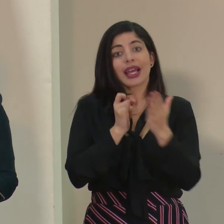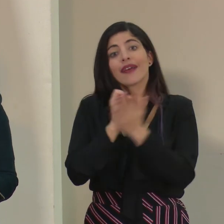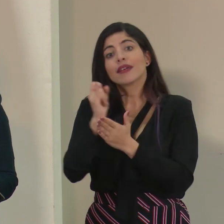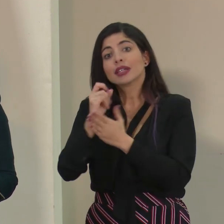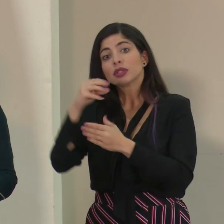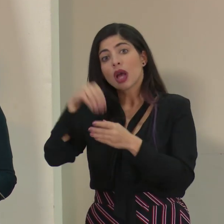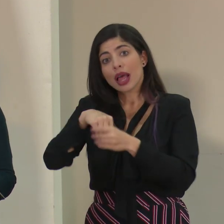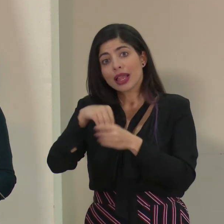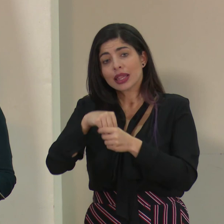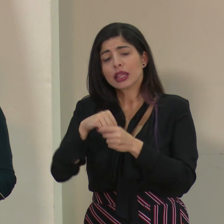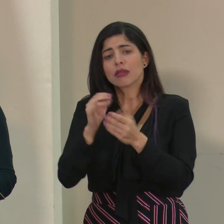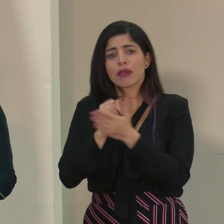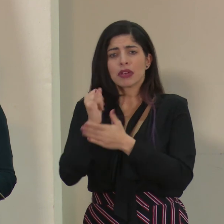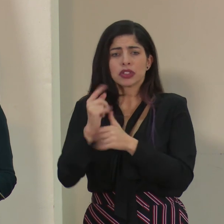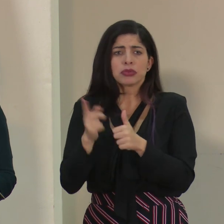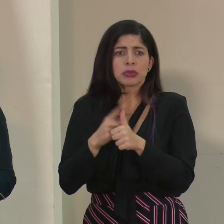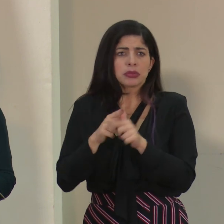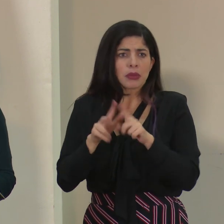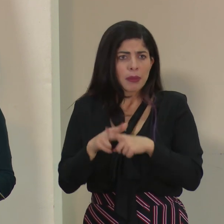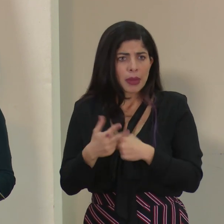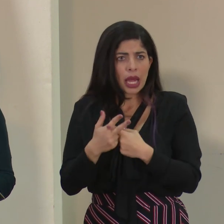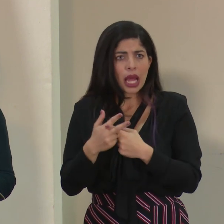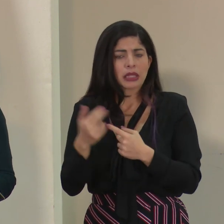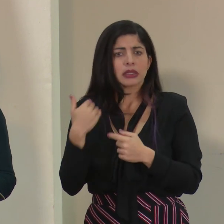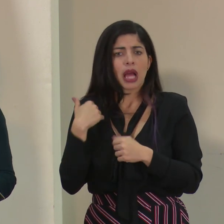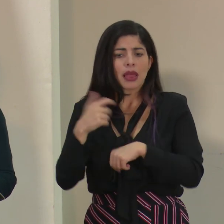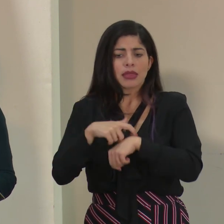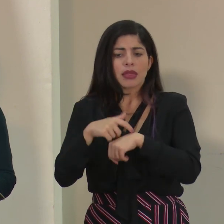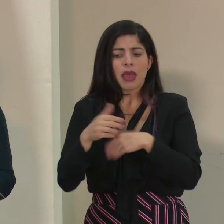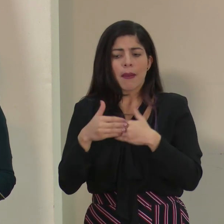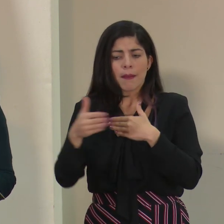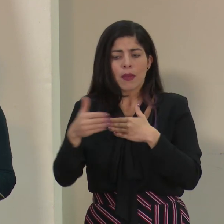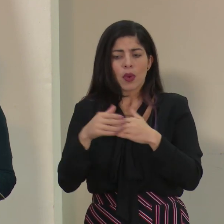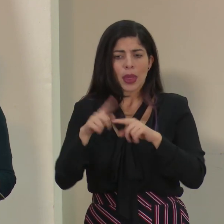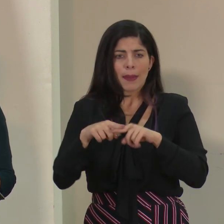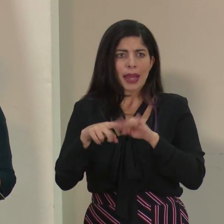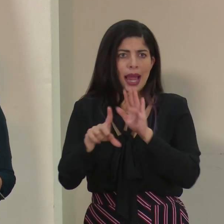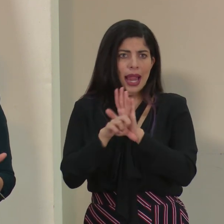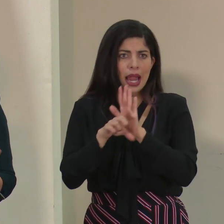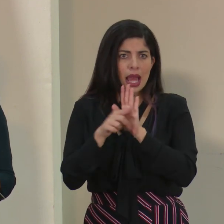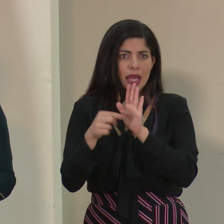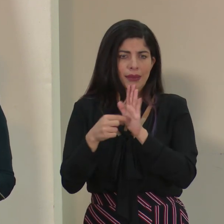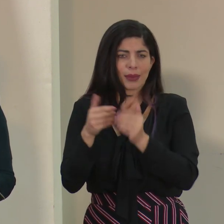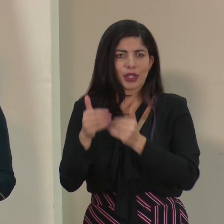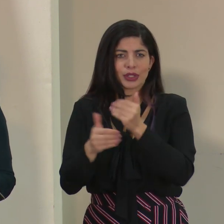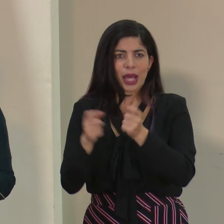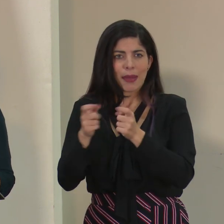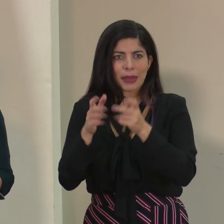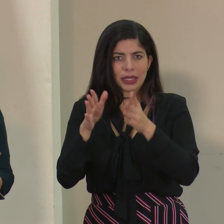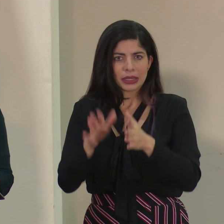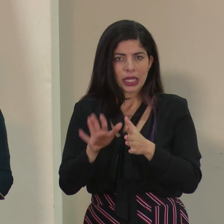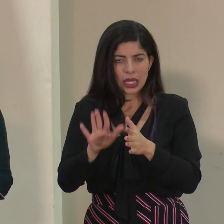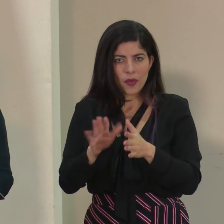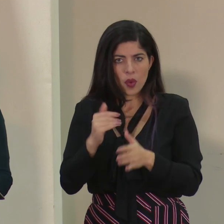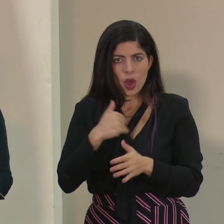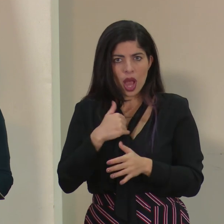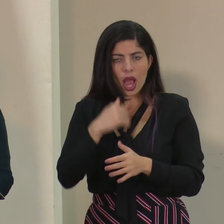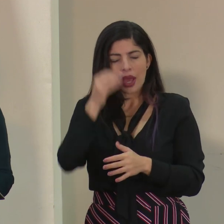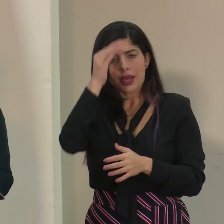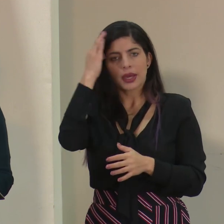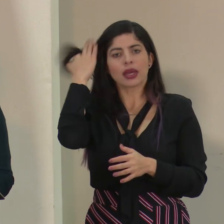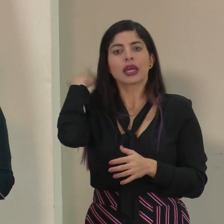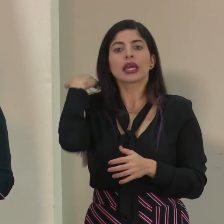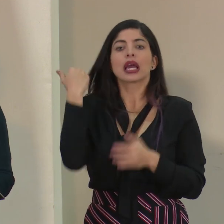interna, es una investigación preliminar que tiene plazos de ley de acuerdo al procedimiento administrativo respectivo, y esta